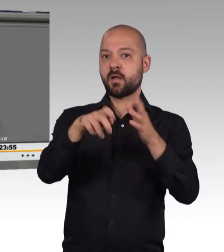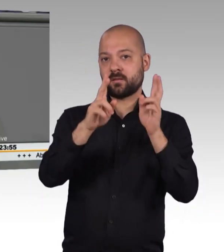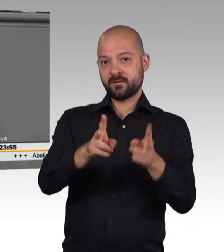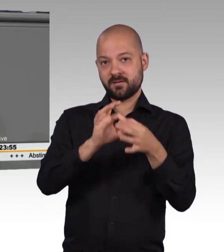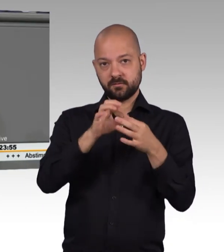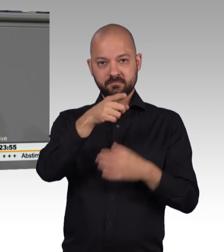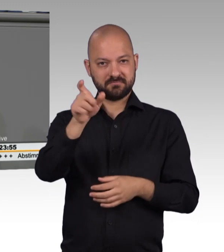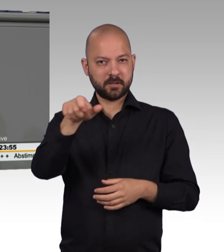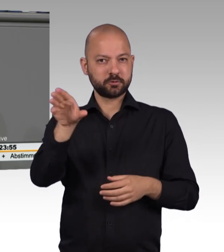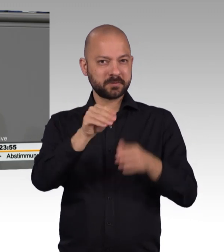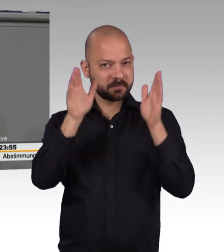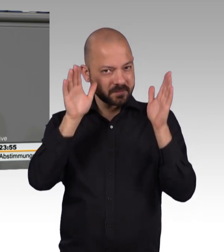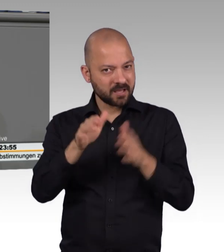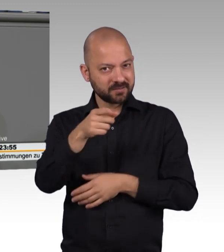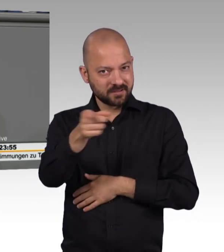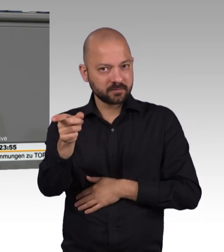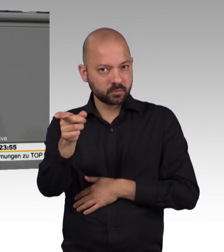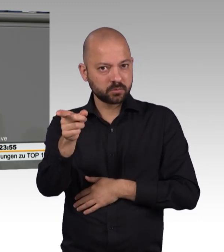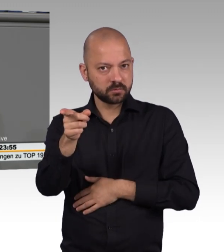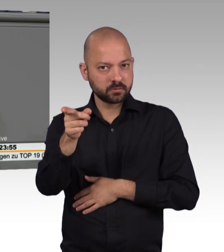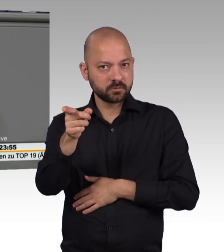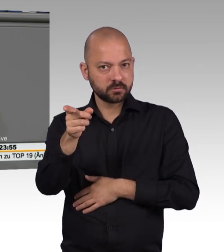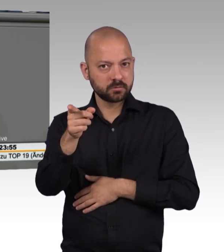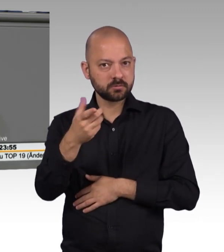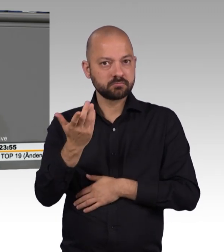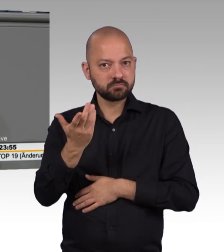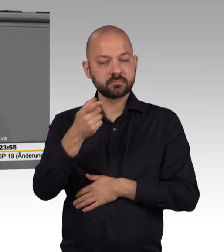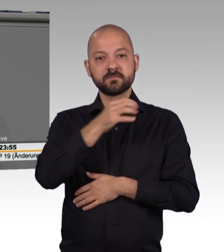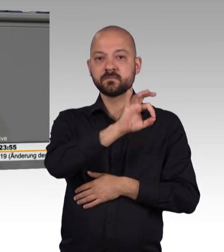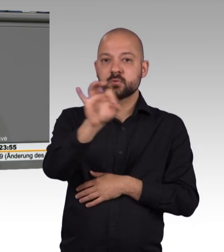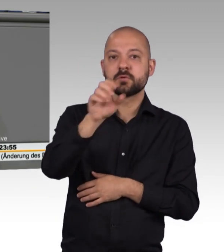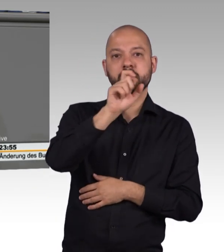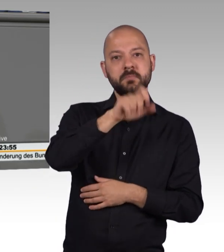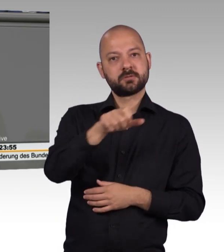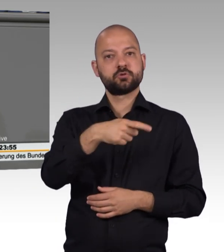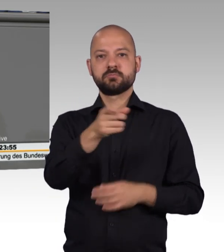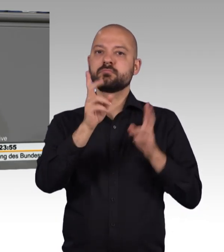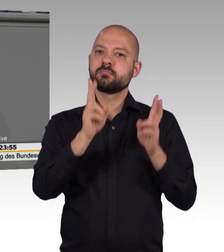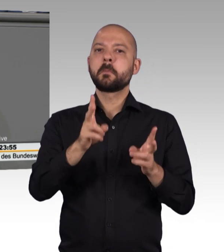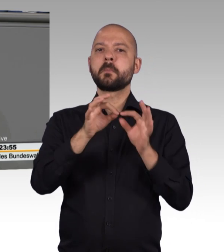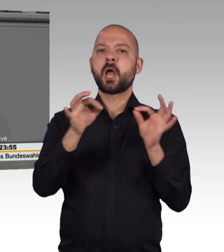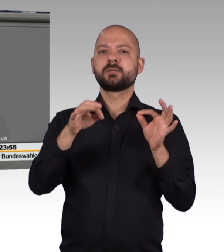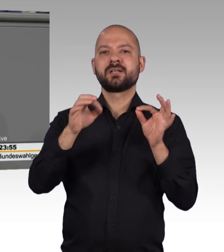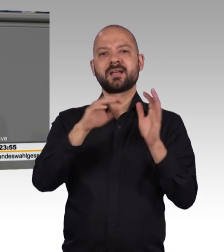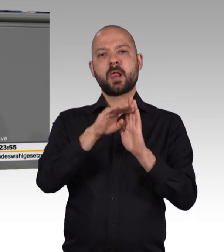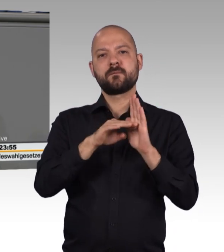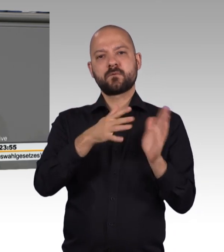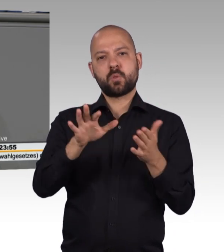mit Beeinträchtigungen und für Menschen, die im Maßregelvollzug sind. 80.000